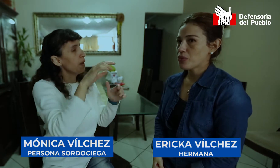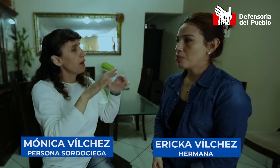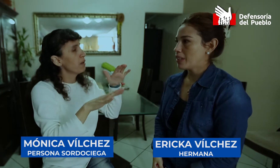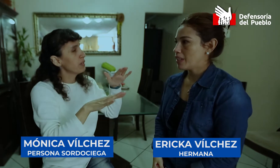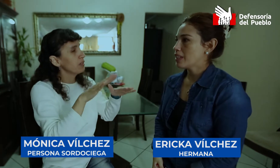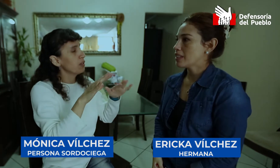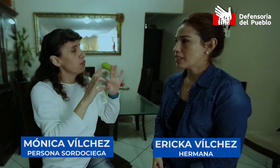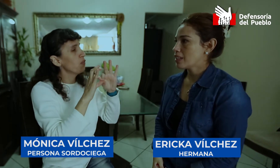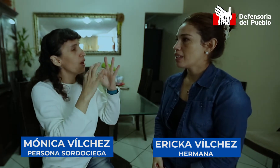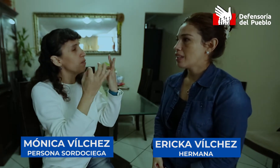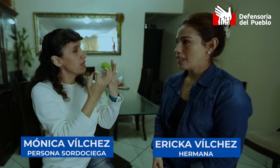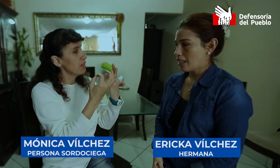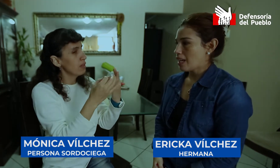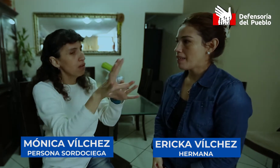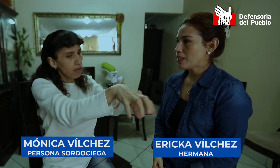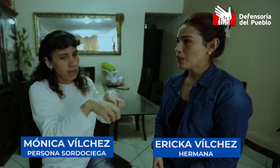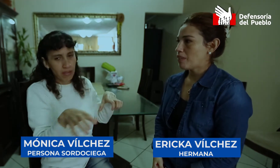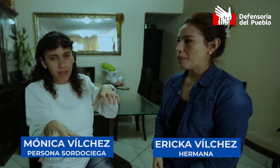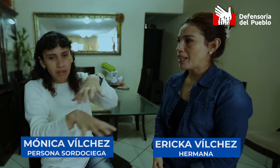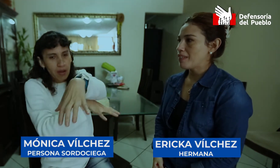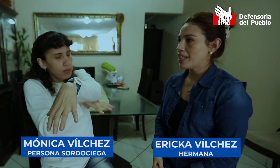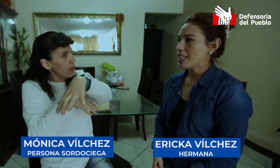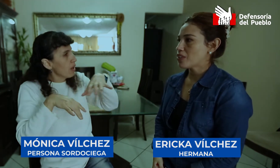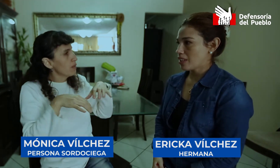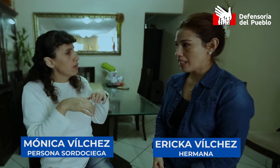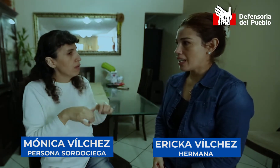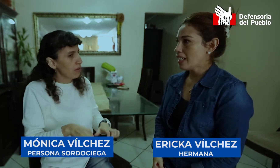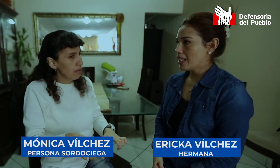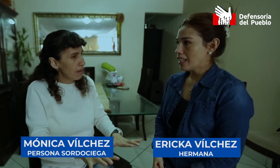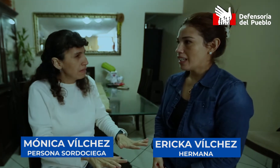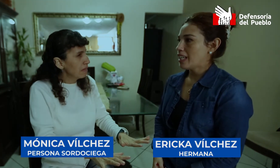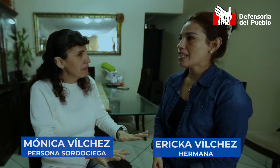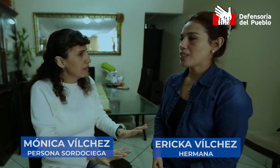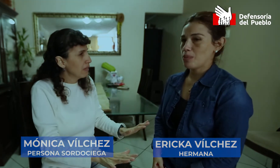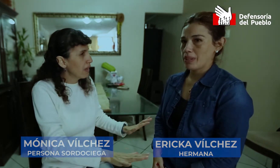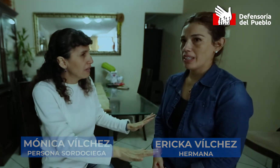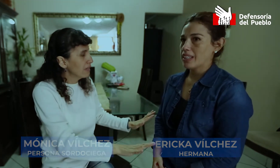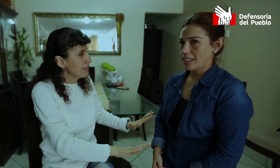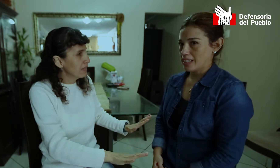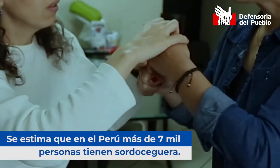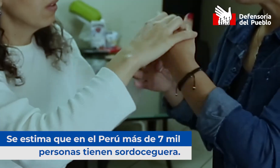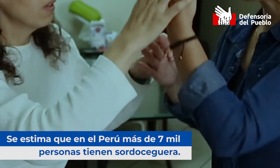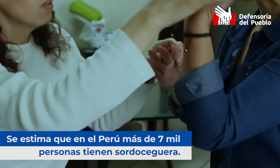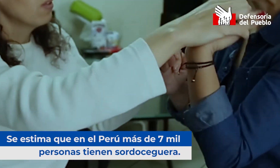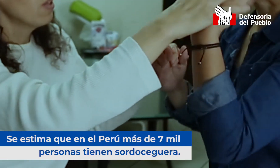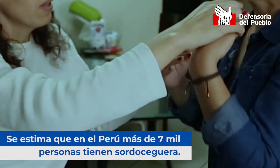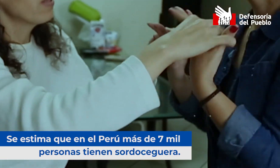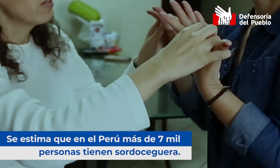la costumbre. A veces cuando la familia viene y desordena, ella se golpea.